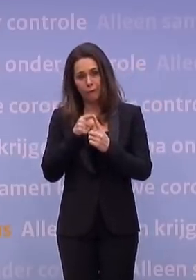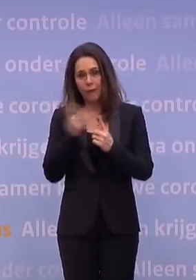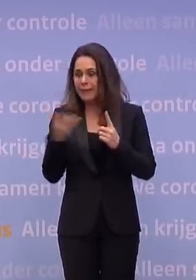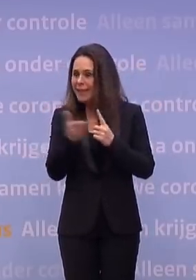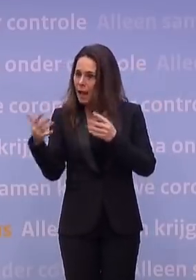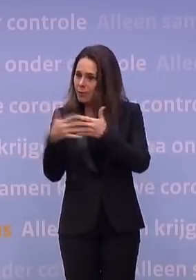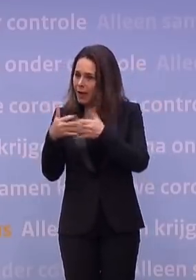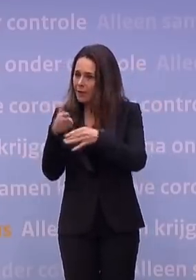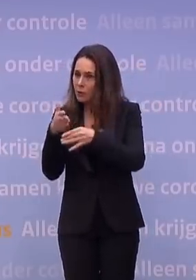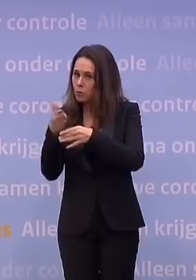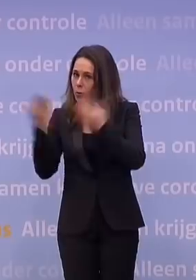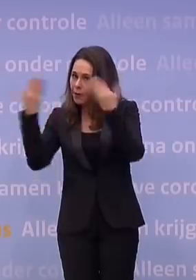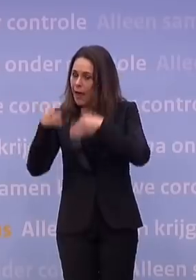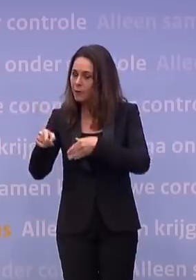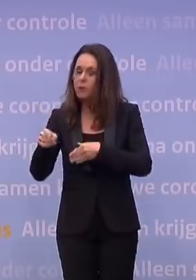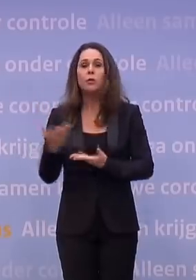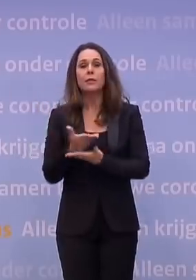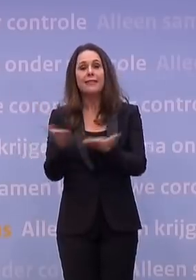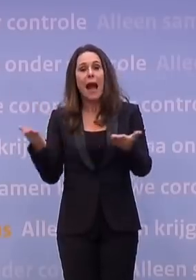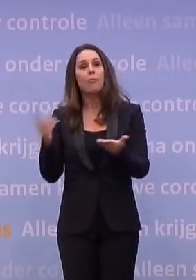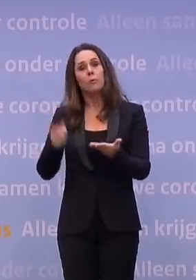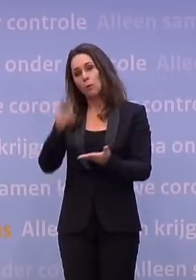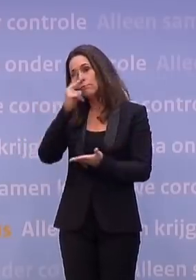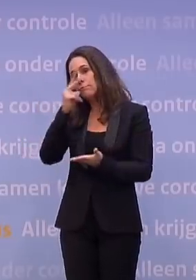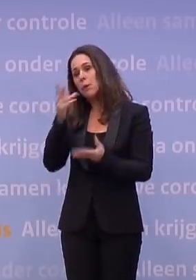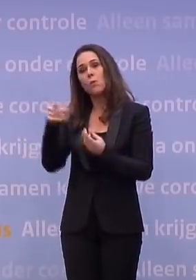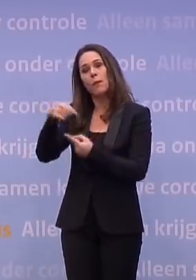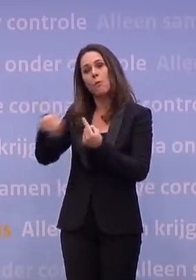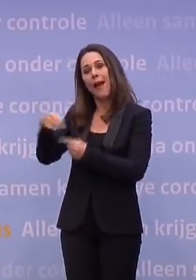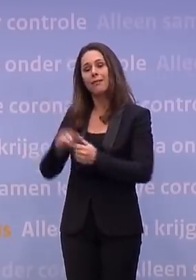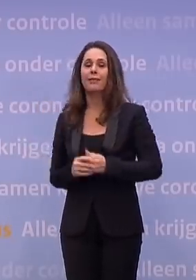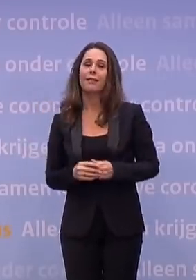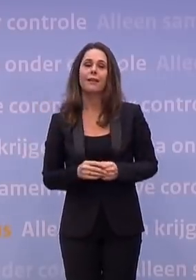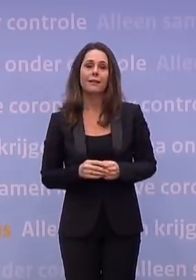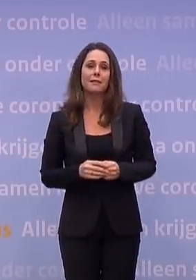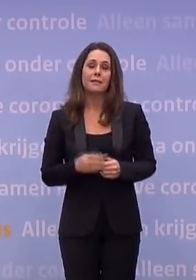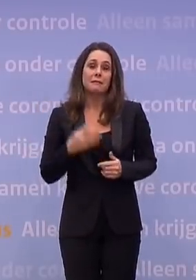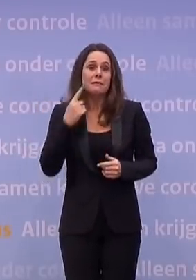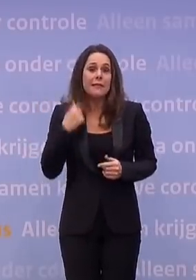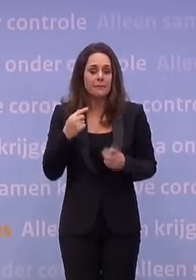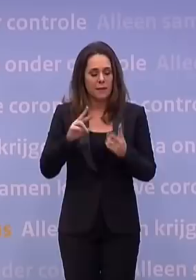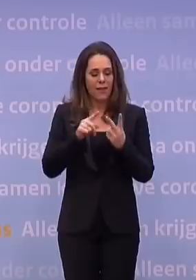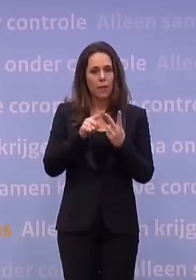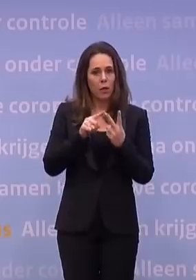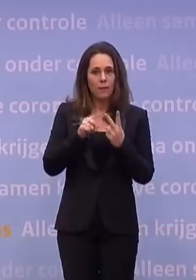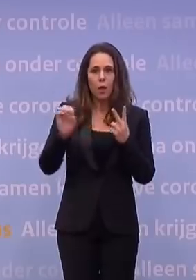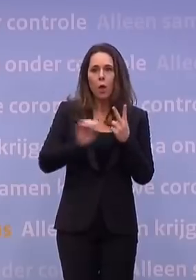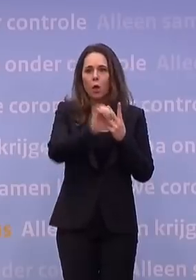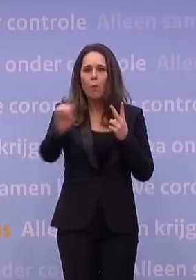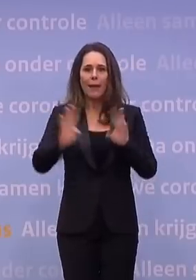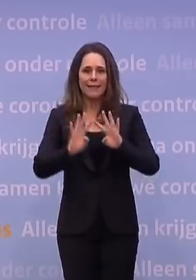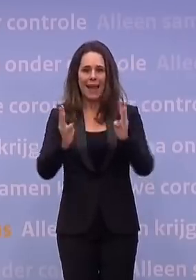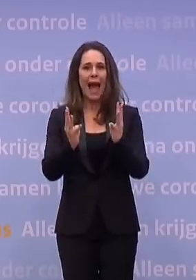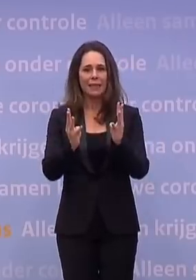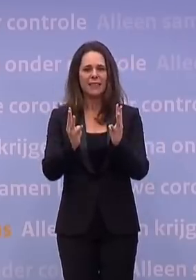Kamervergaderingen de avond doorlopen. Dus ik denk dat de Kamer ook zal gaan kijken, hoe gaan we hiermee om? Dat is mijn overtuiging. Het tweede is, als er een Europese Raad